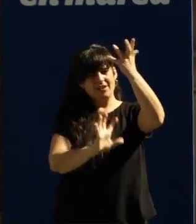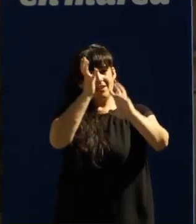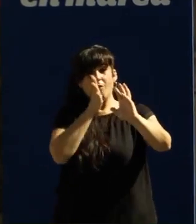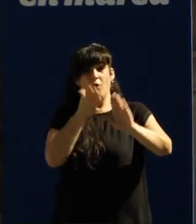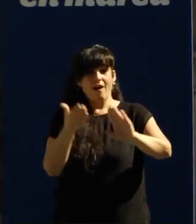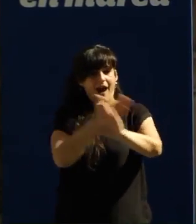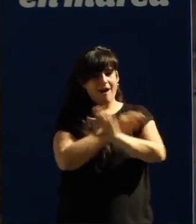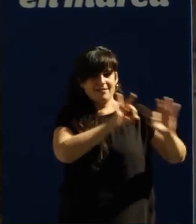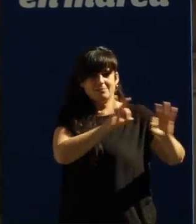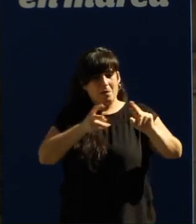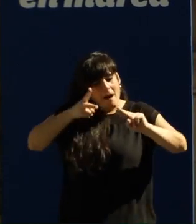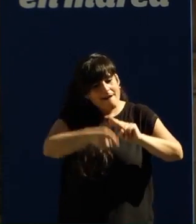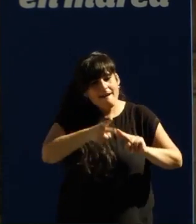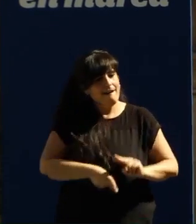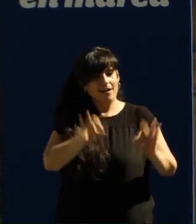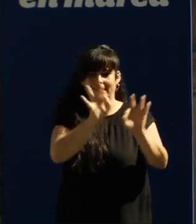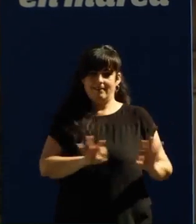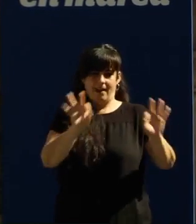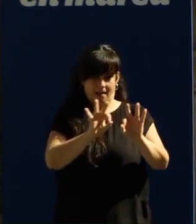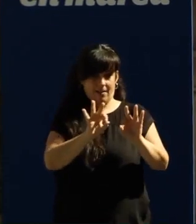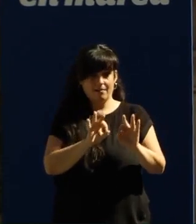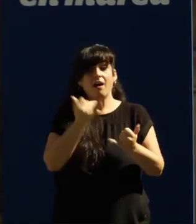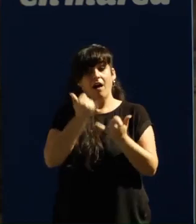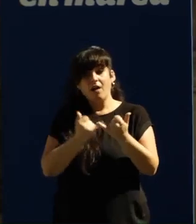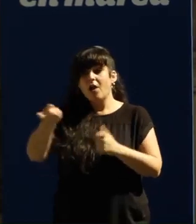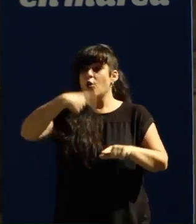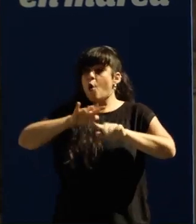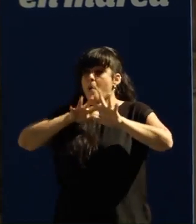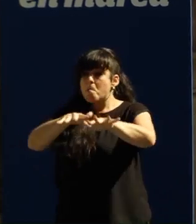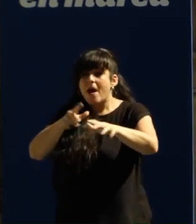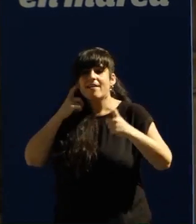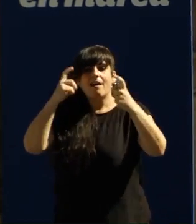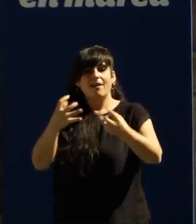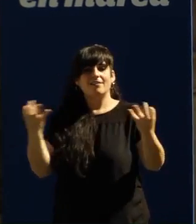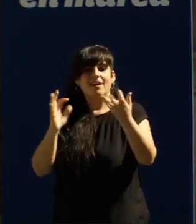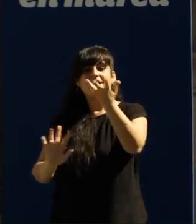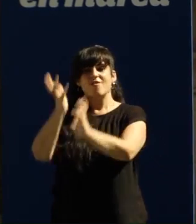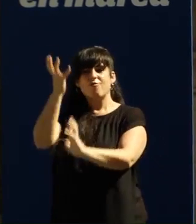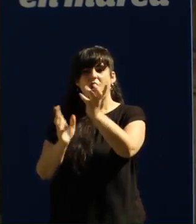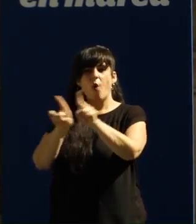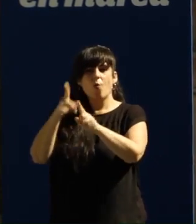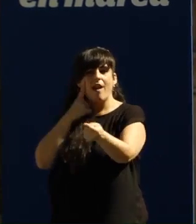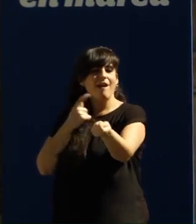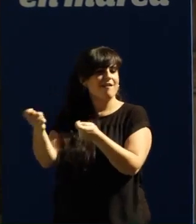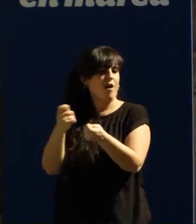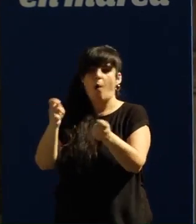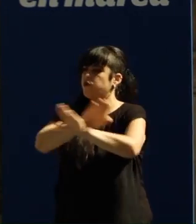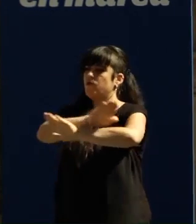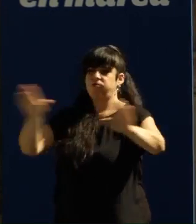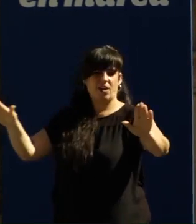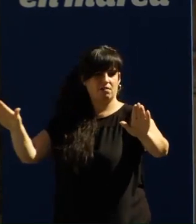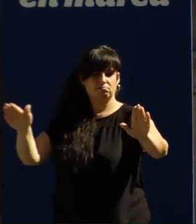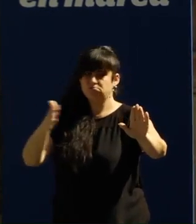prevención e pola privatización dos servicios de extinción Con en Marea o Lume vai deixar de ser un negocio tanto para a empresa de